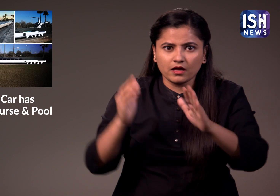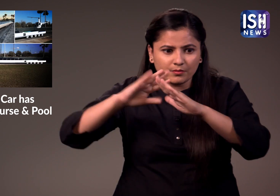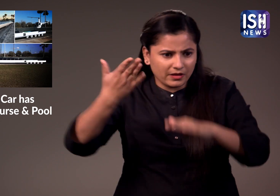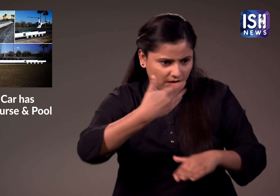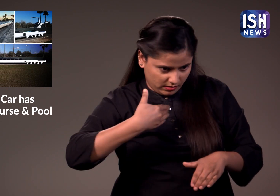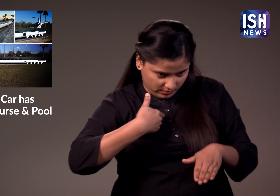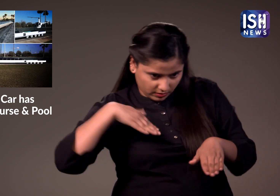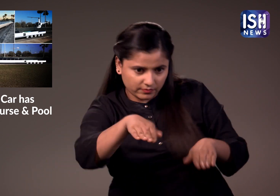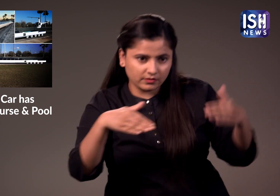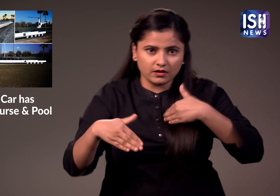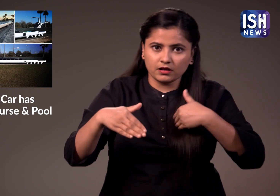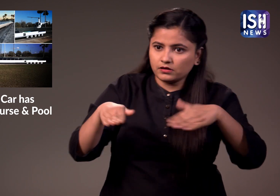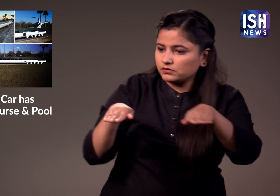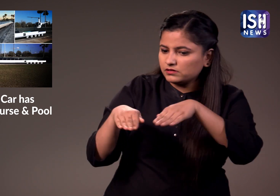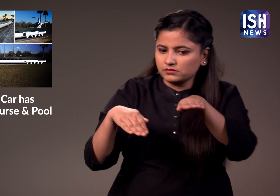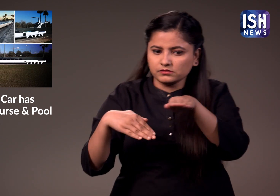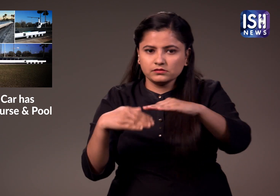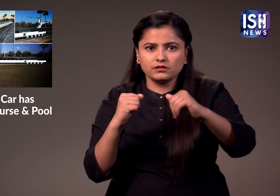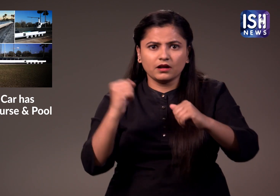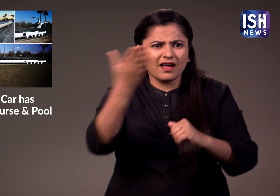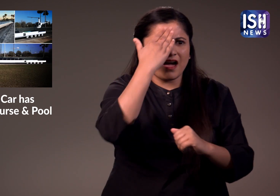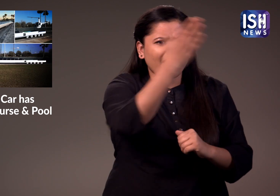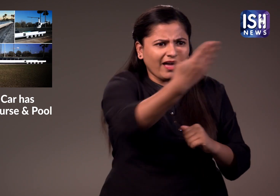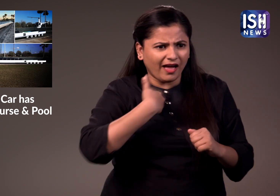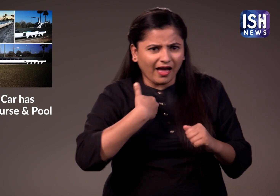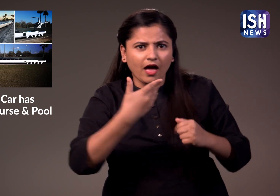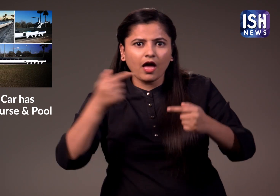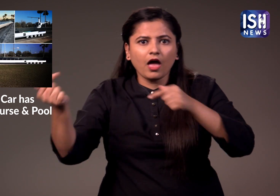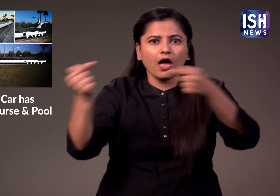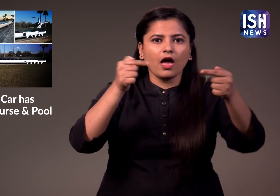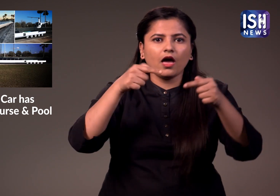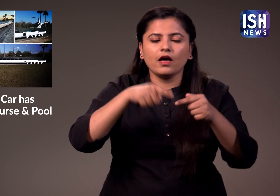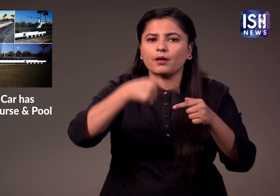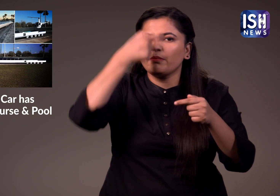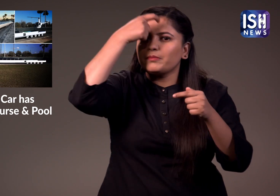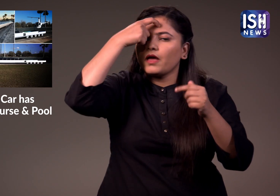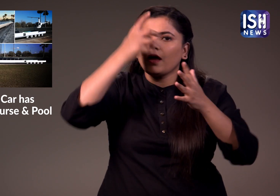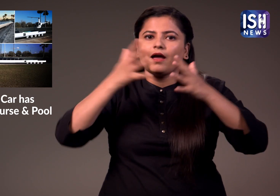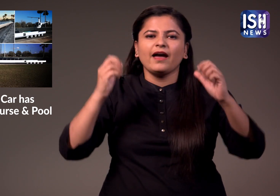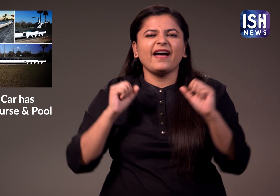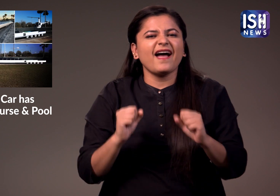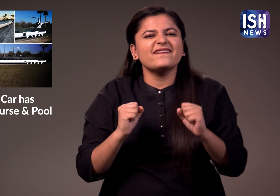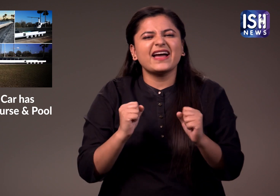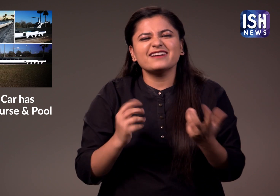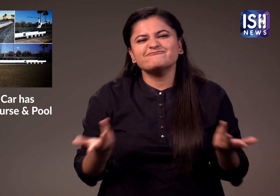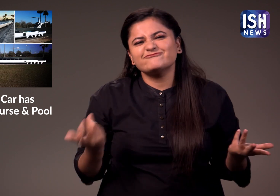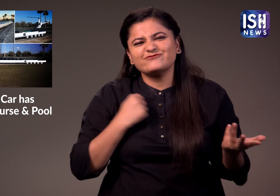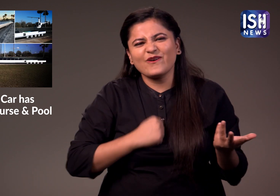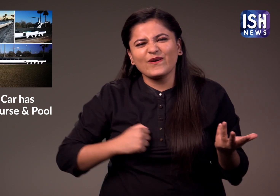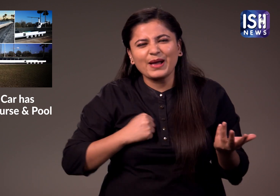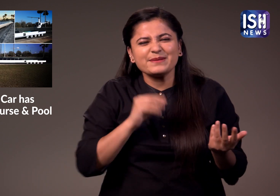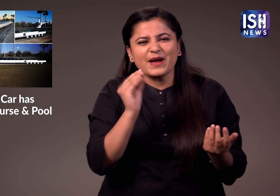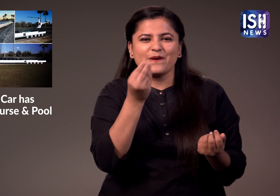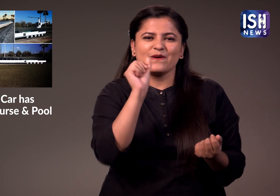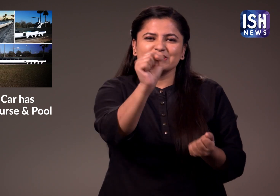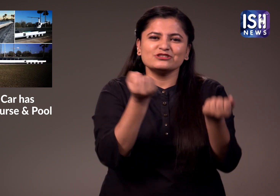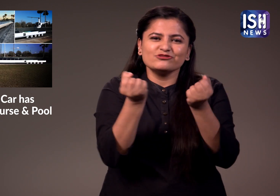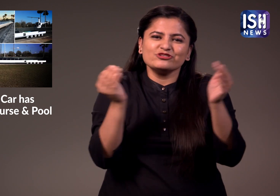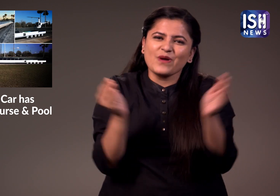और इससे बहुत सारे जगड़े भी होंगे मुझे खेद है कि इससे बहुत सारी सवस्याय पैदा होगी इसलिए भेतर होगा कि आप